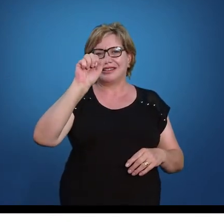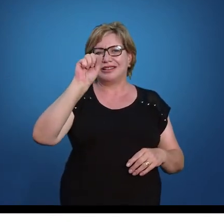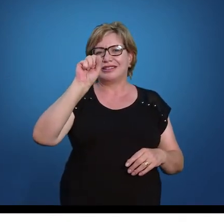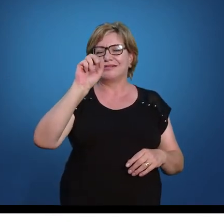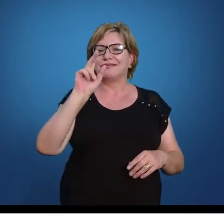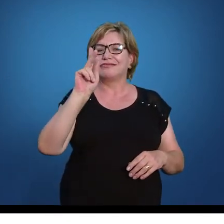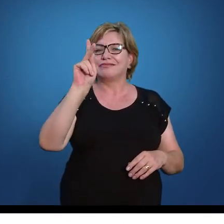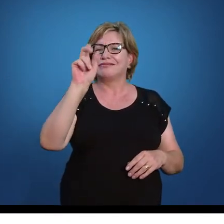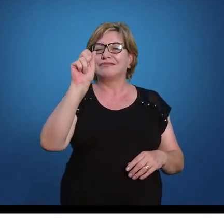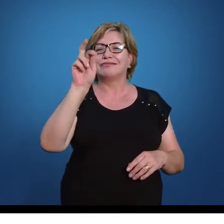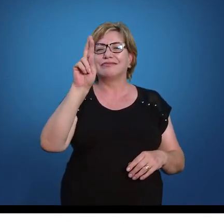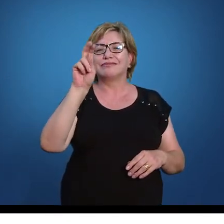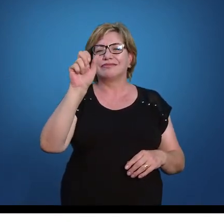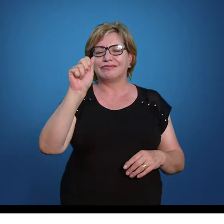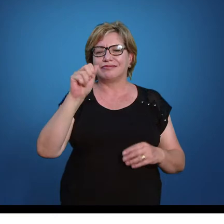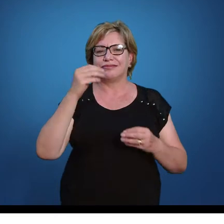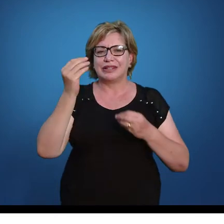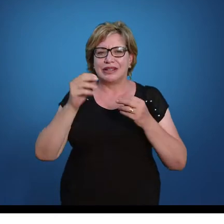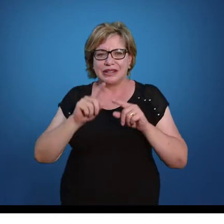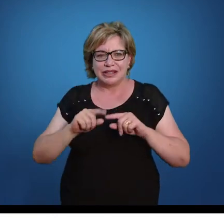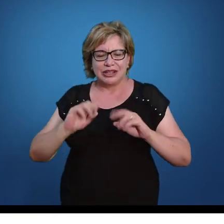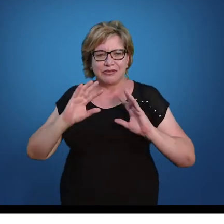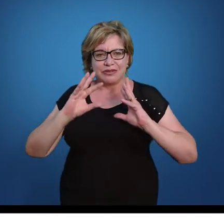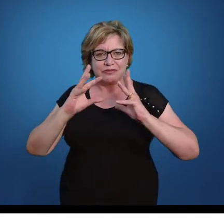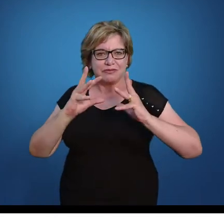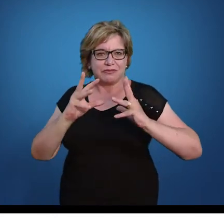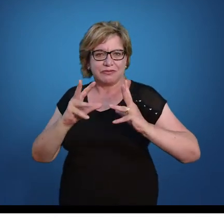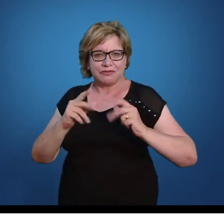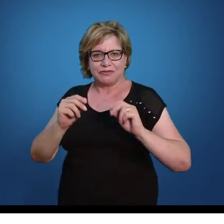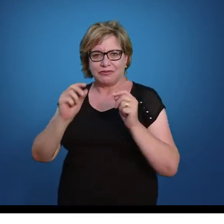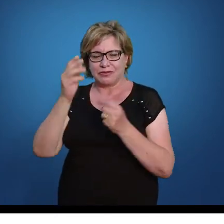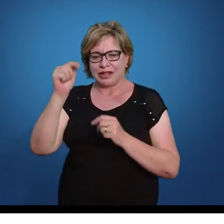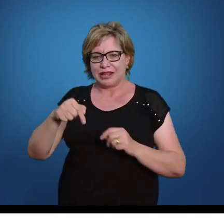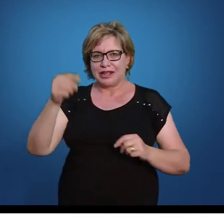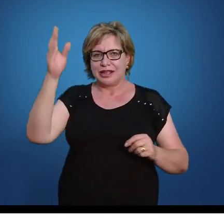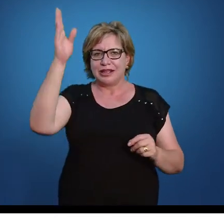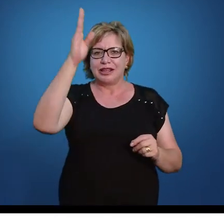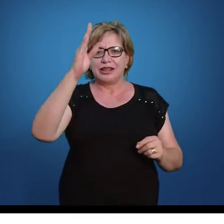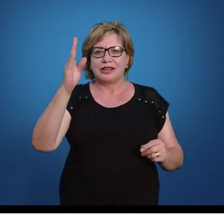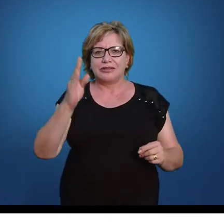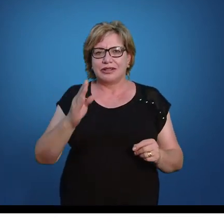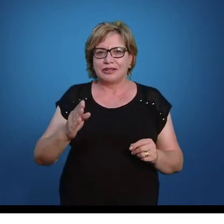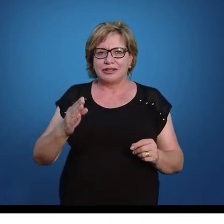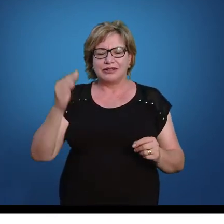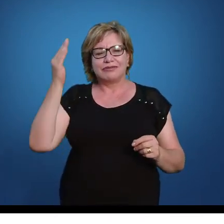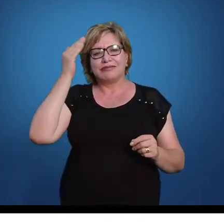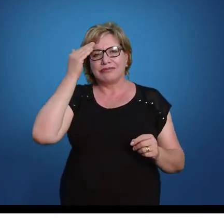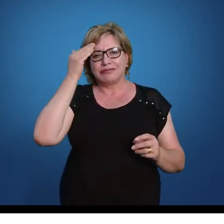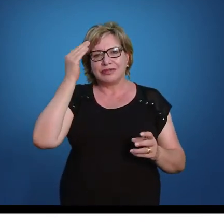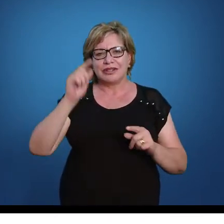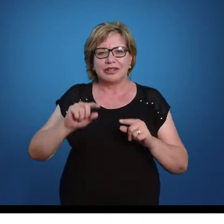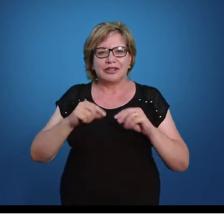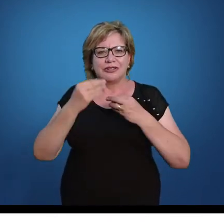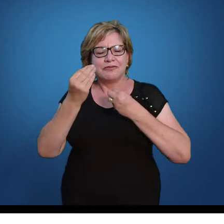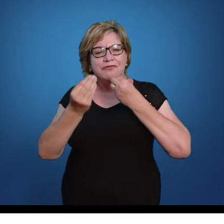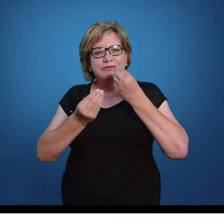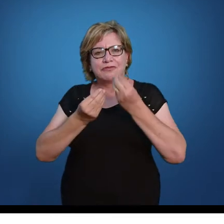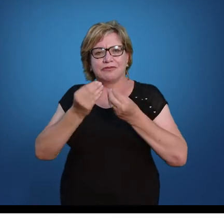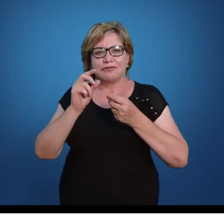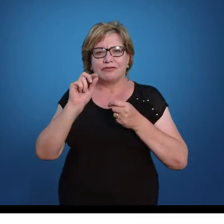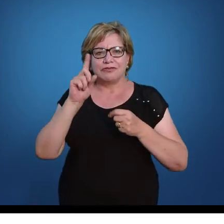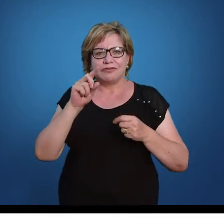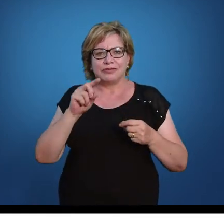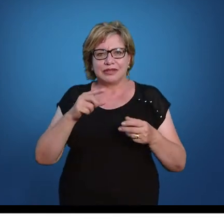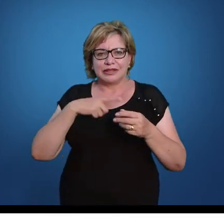equação do segundo grau? Por mais incrível que pareça, é somente no Brasil que a gente conhece a solução de uma equação do segundo grau